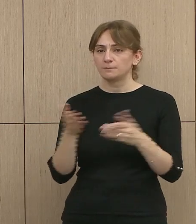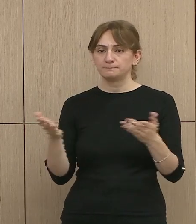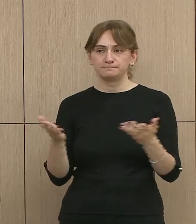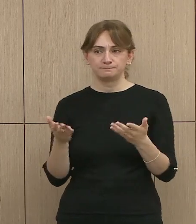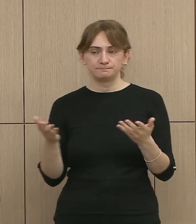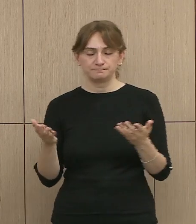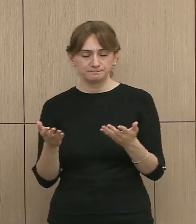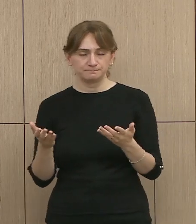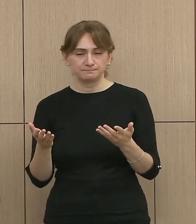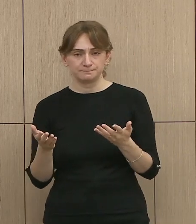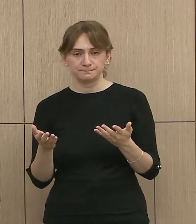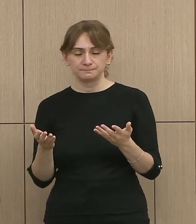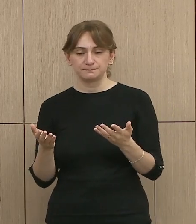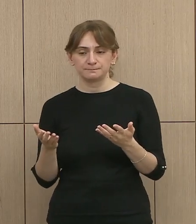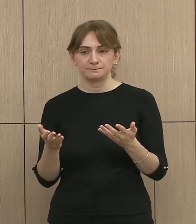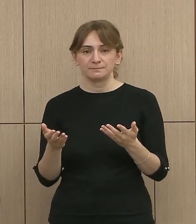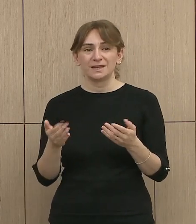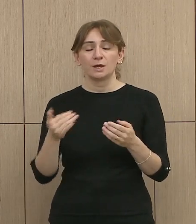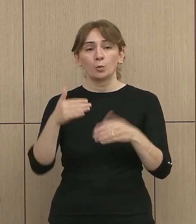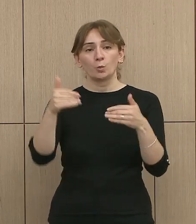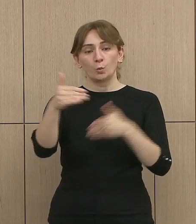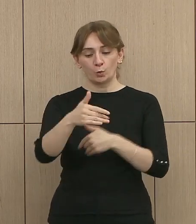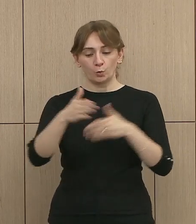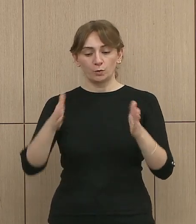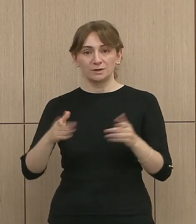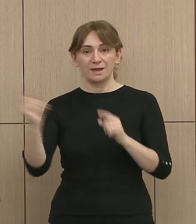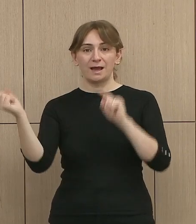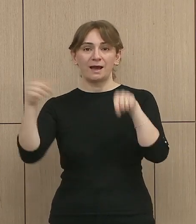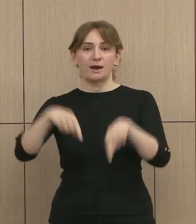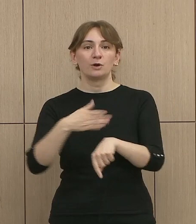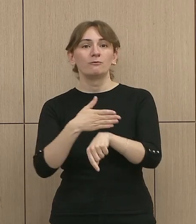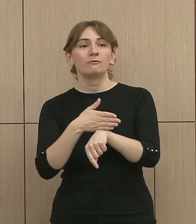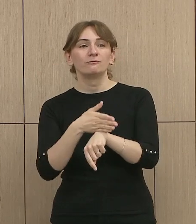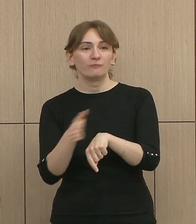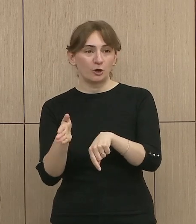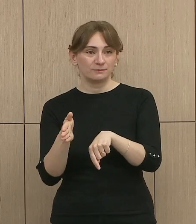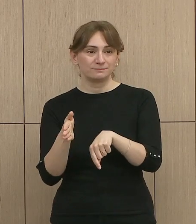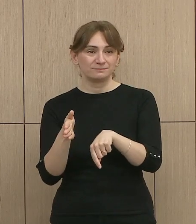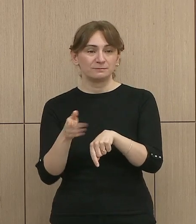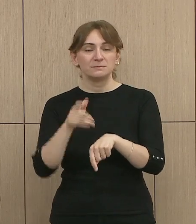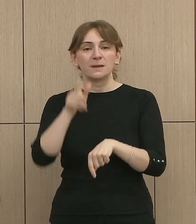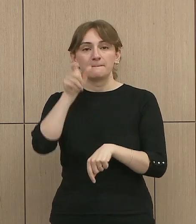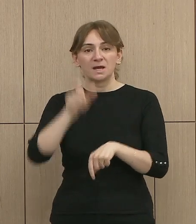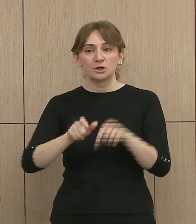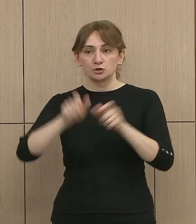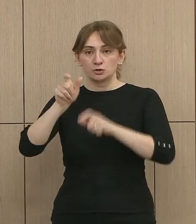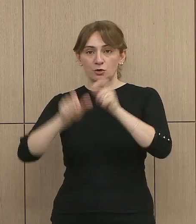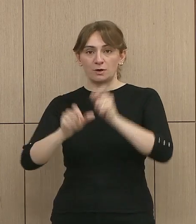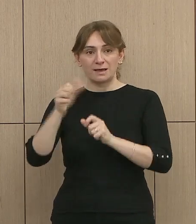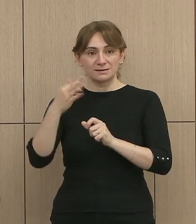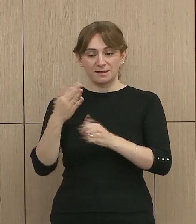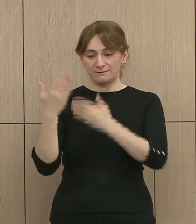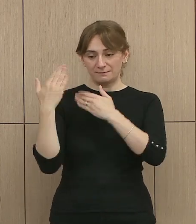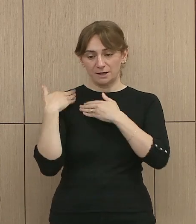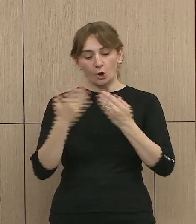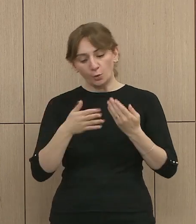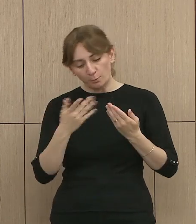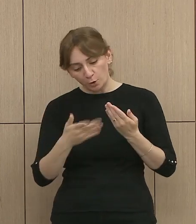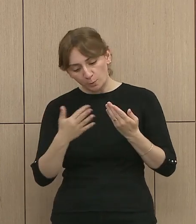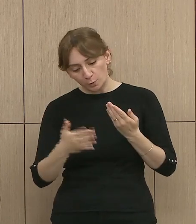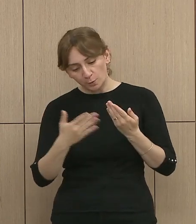së shkaktuar në arja me vonesë e nëmëruesve në këzatëzën, në këzatëzën